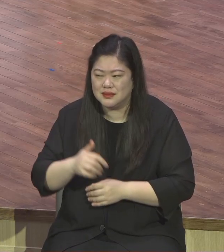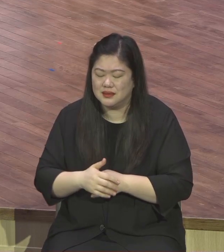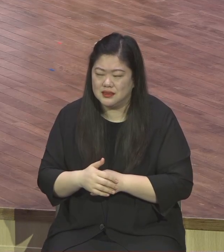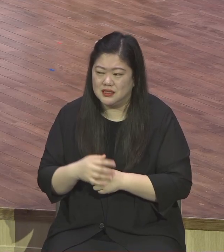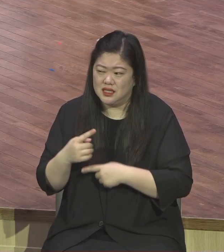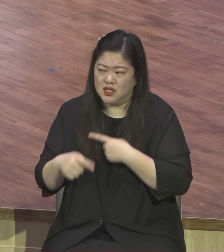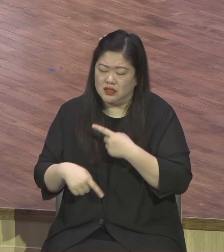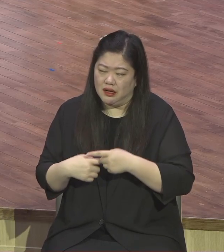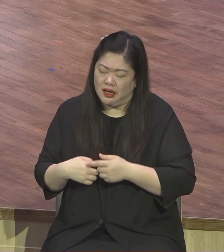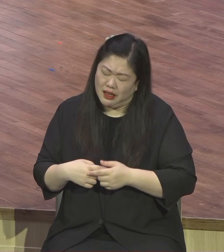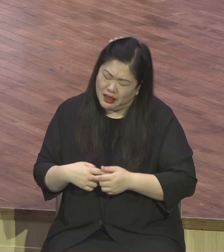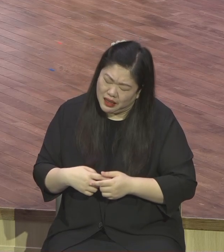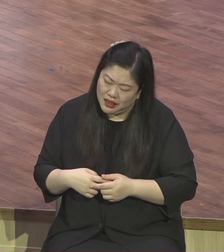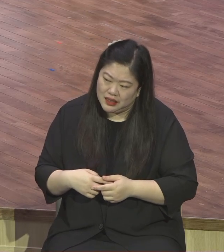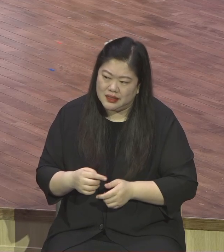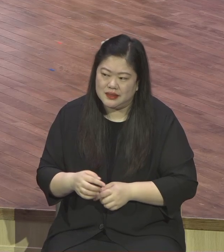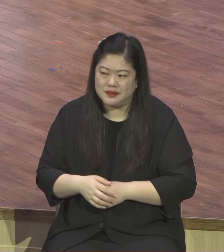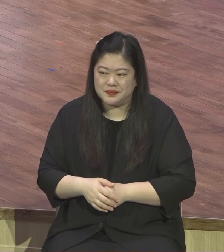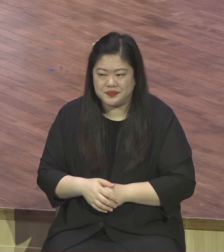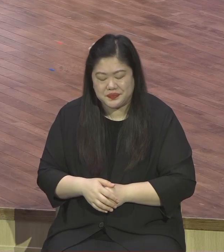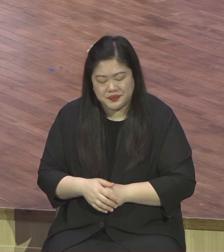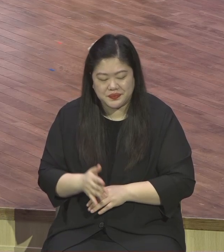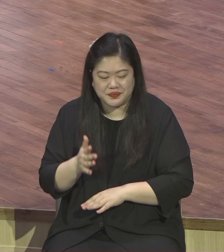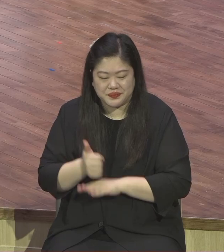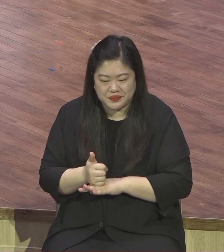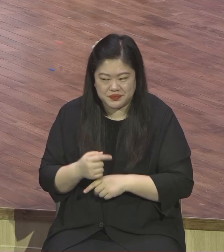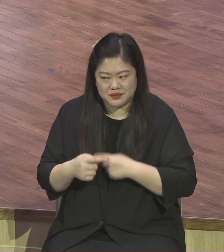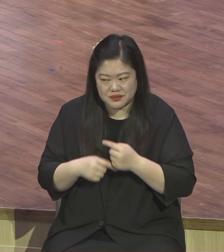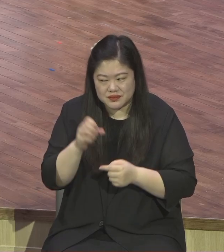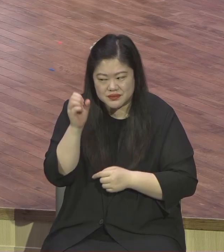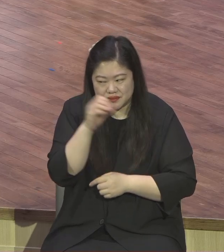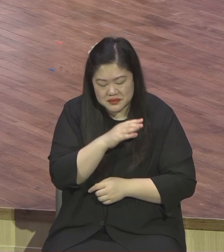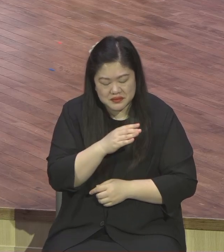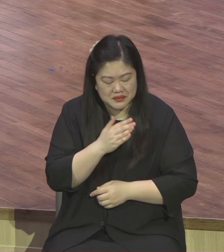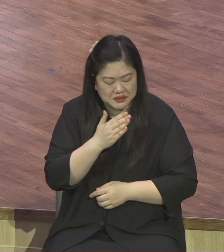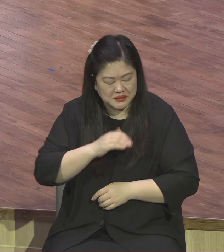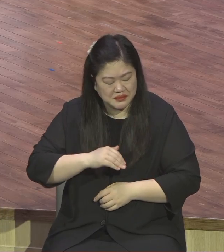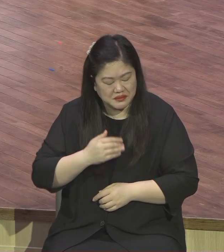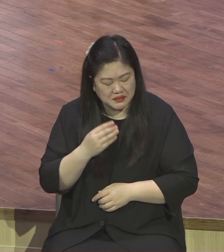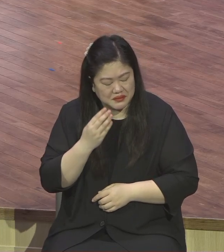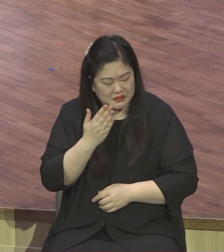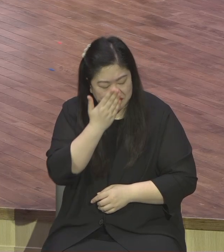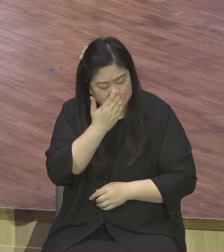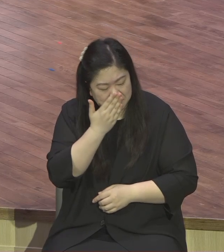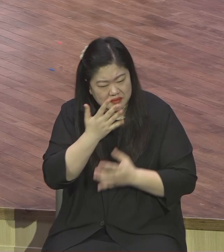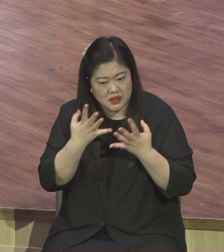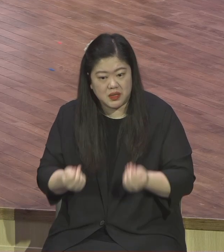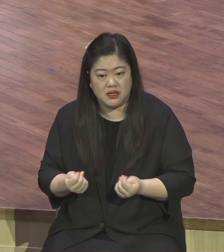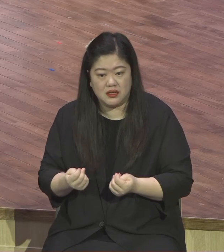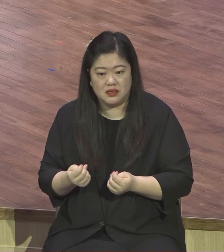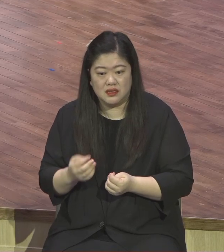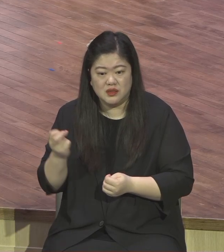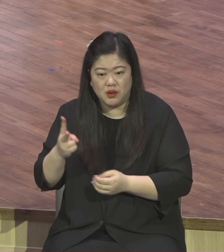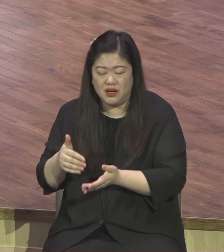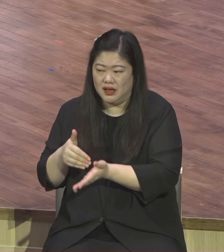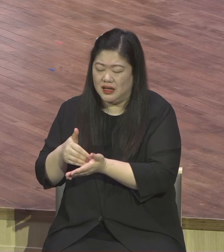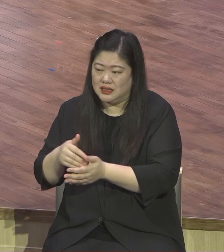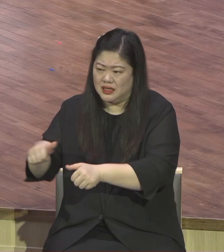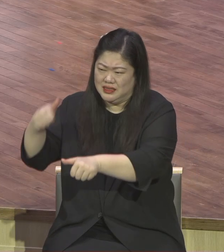당해해가지고 쫓아내버리니까 겁이 나서 말 못해 그것이 오래돼서 이제 고치지도 못해 완전히